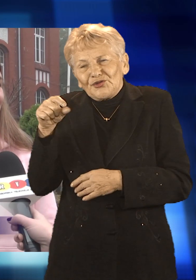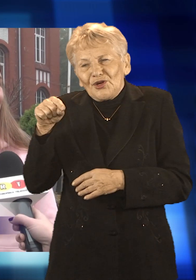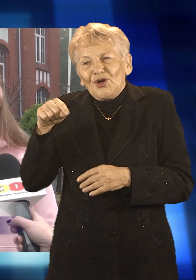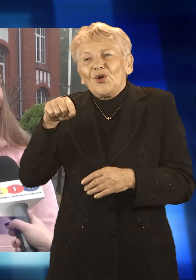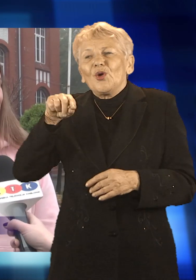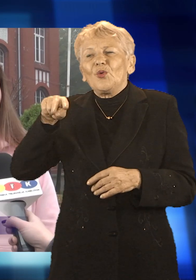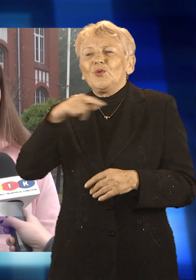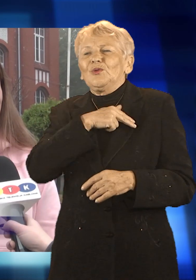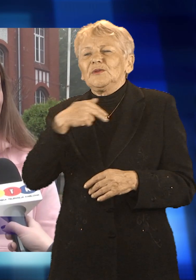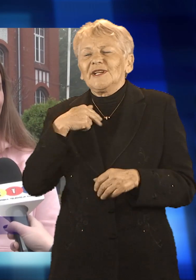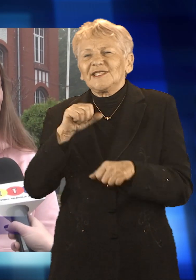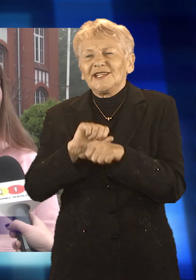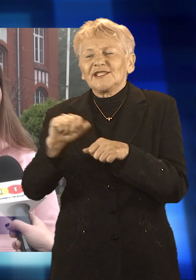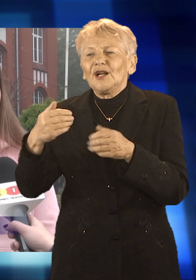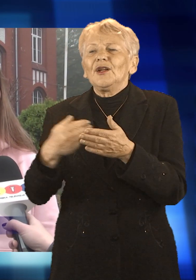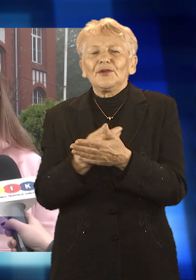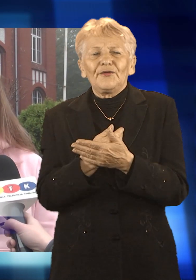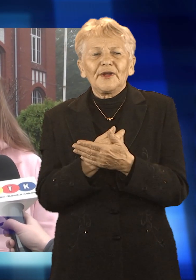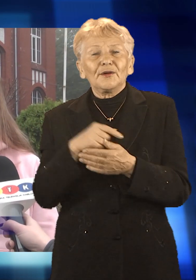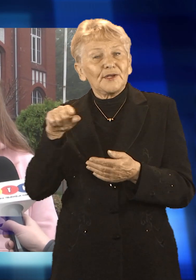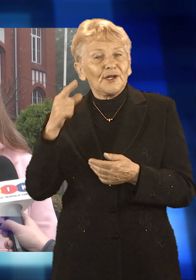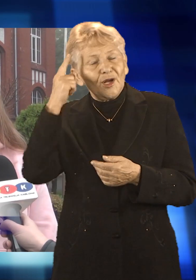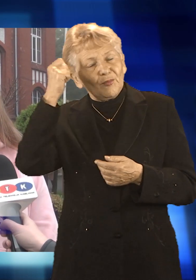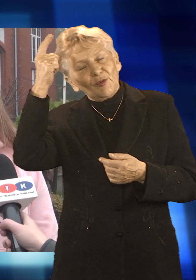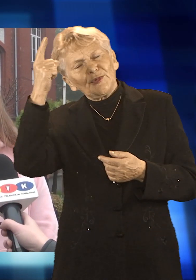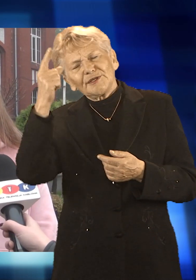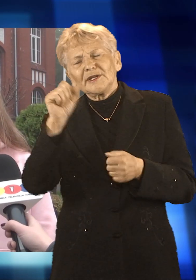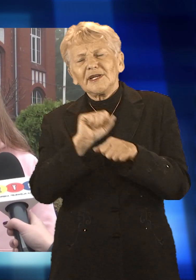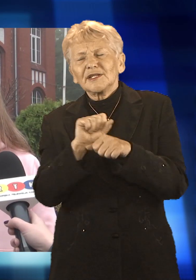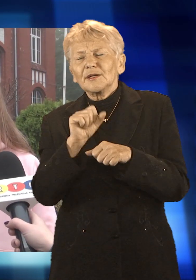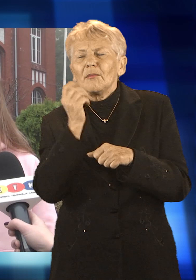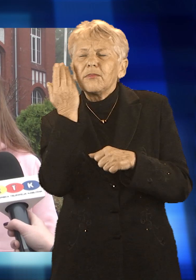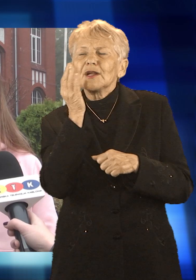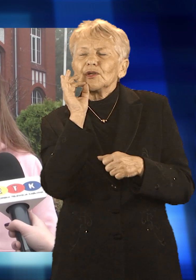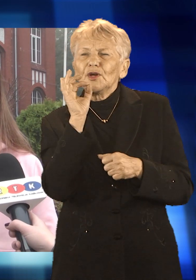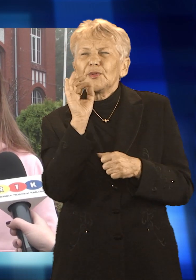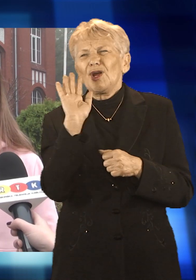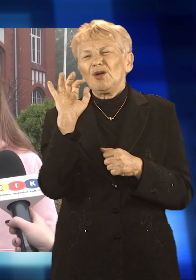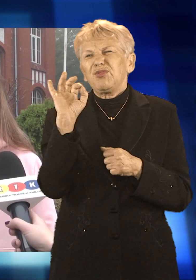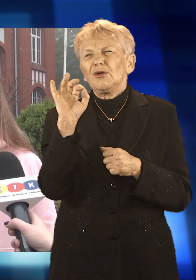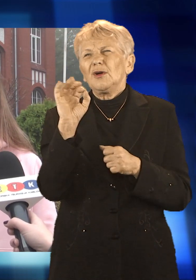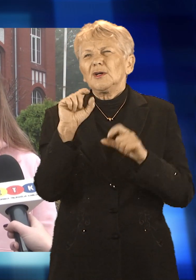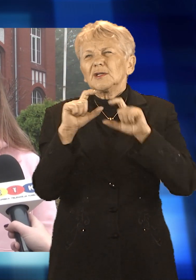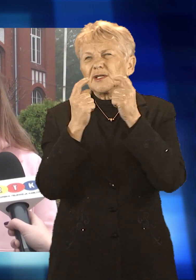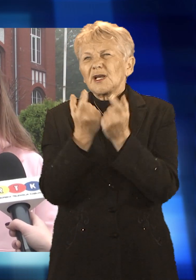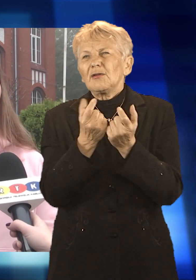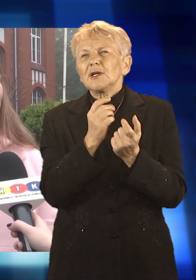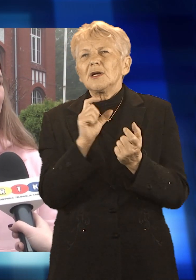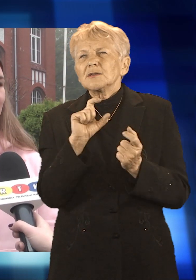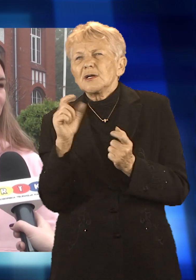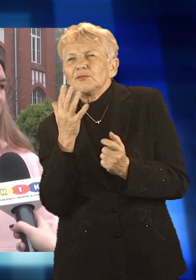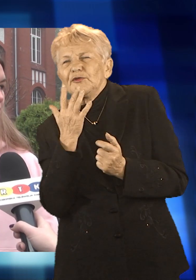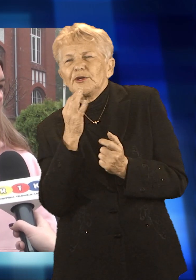ostatnio. Bardzo nam się podoba ten pomysł, ponieważ będzie lepsze powietrze. Teraz wiadomo, cały czas jest o smogu mowa.